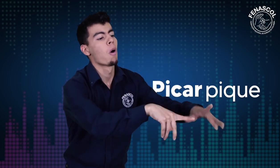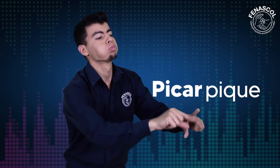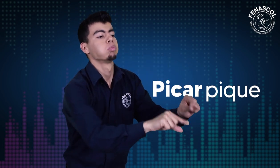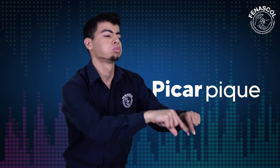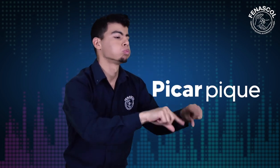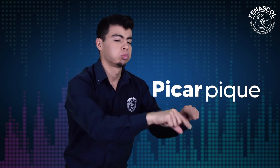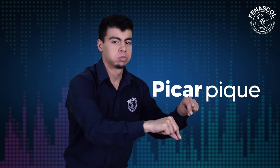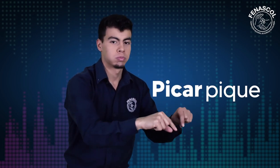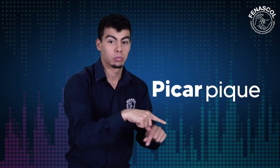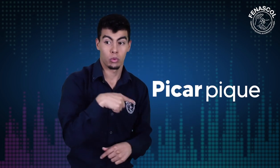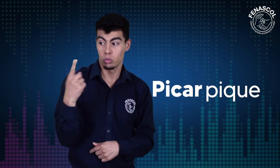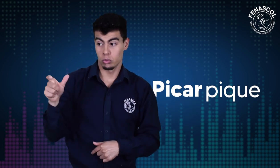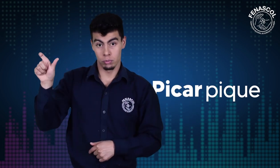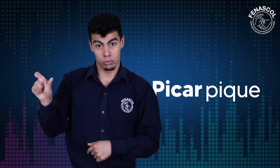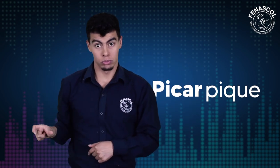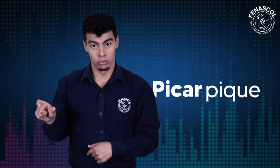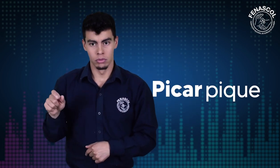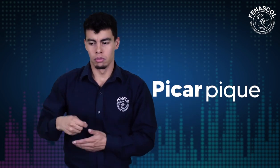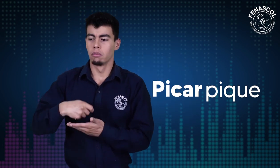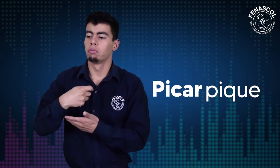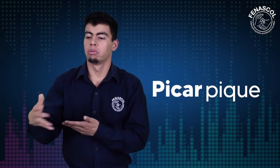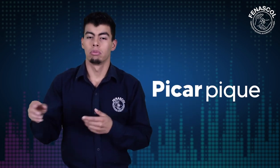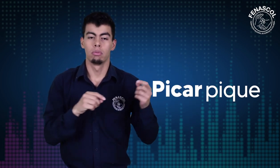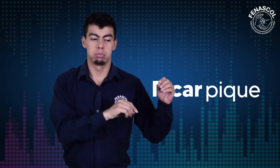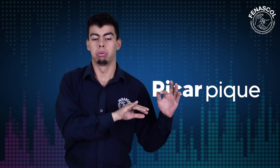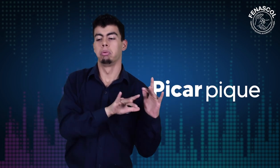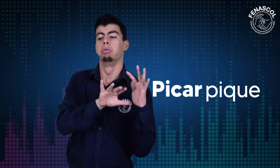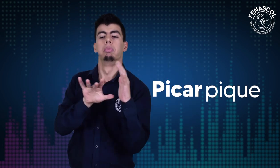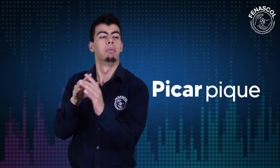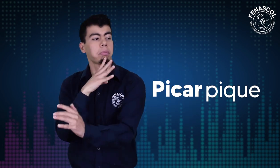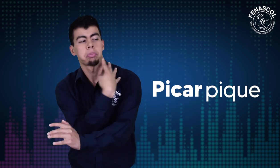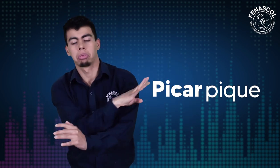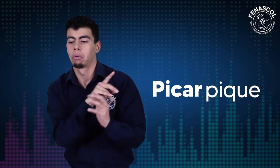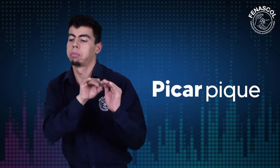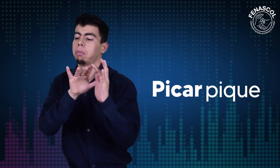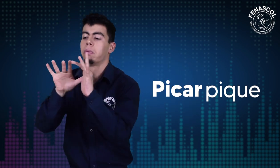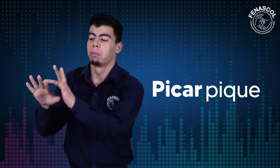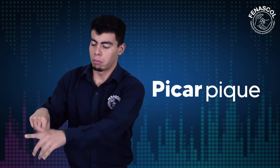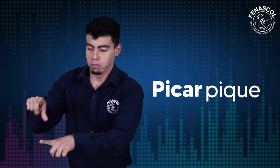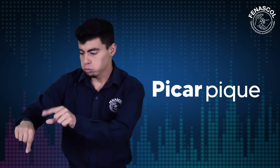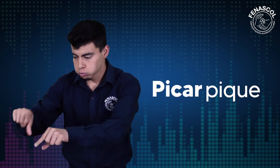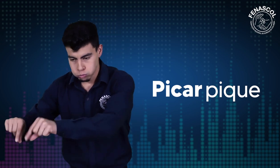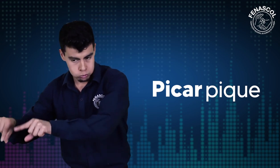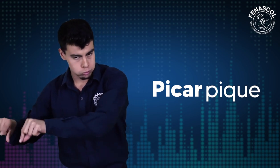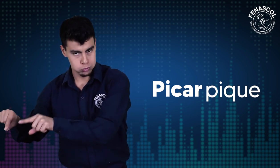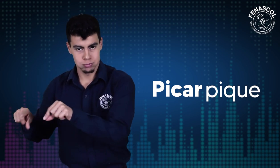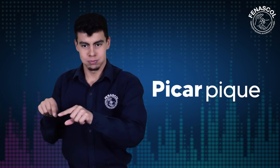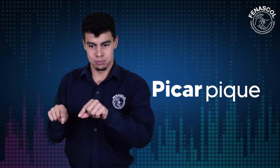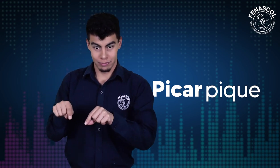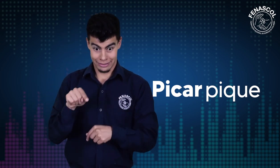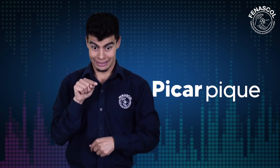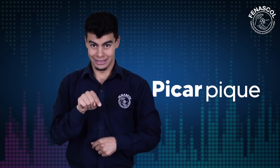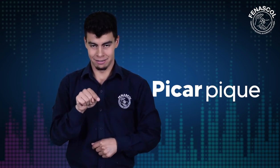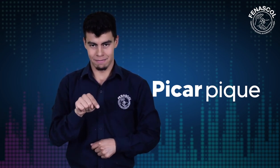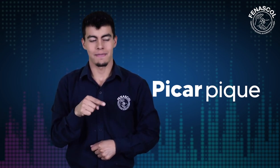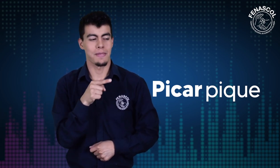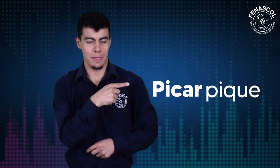a consumir todas estas pepas de maíz, que cuando terminan van a buscar a un mejor postor que